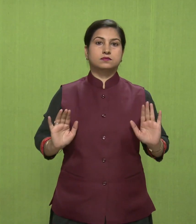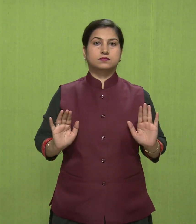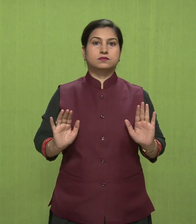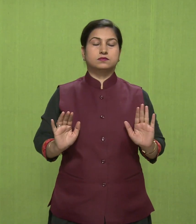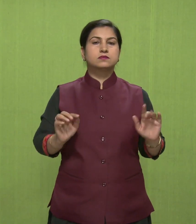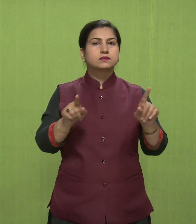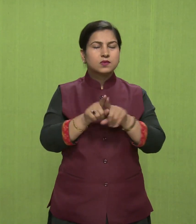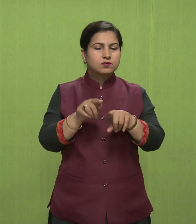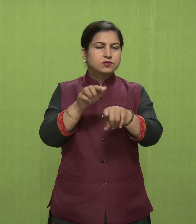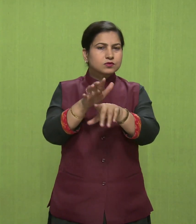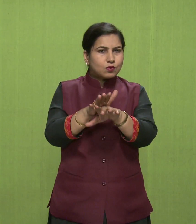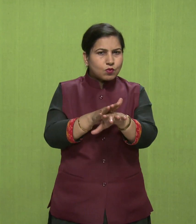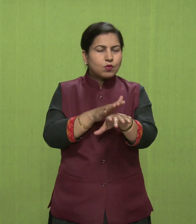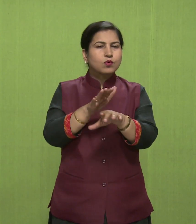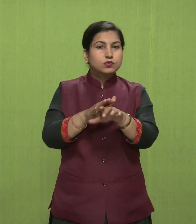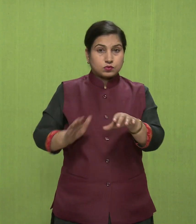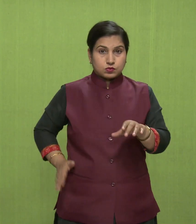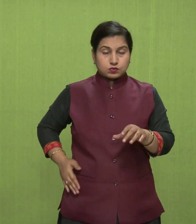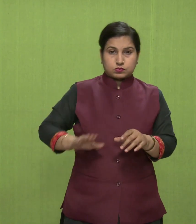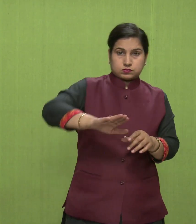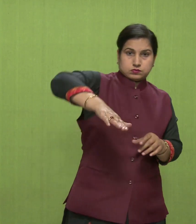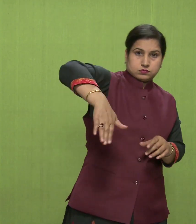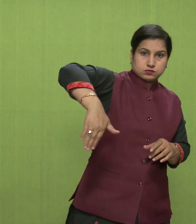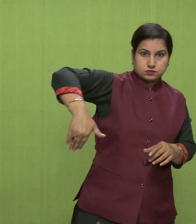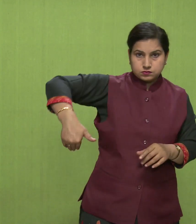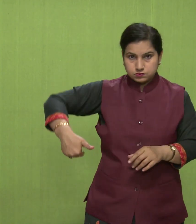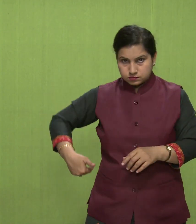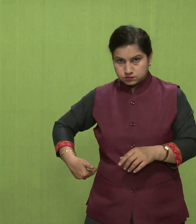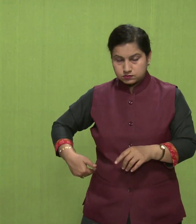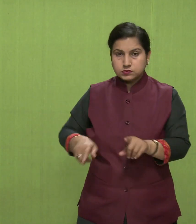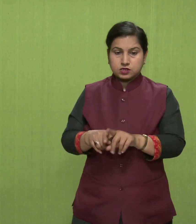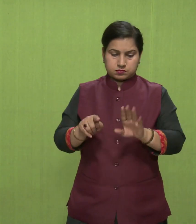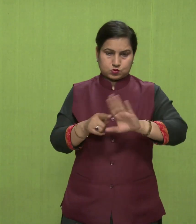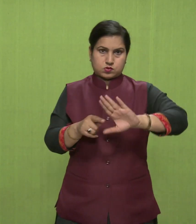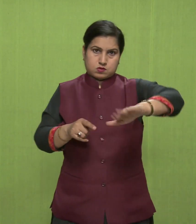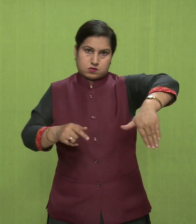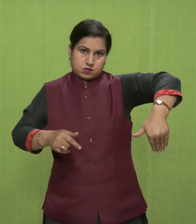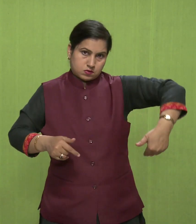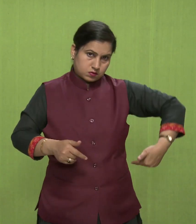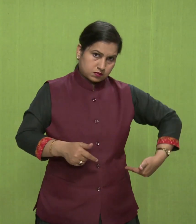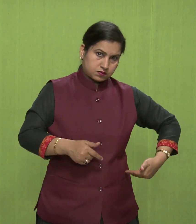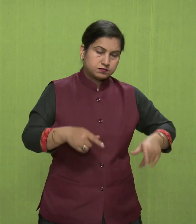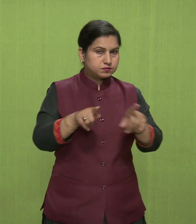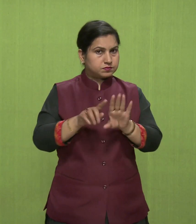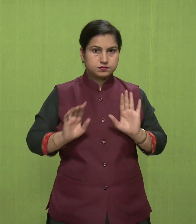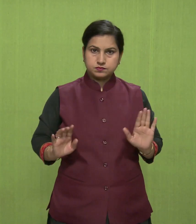धीरे एक पैर को पीछे मोरेंगे, फिर दूसरे पैर को पीछे के और मोरेंगे,